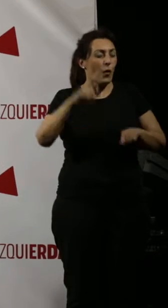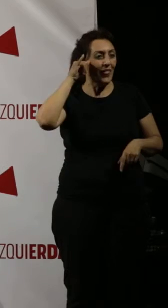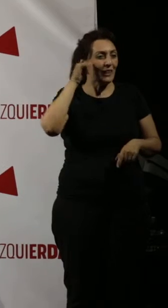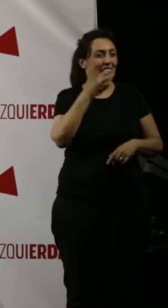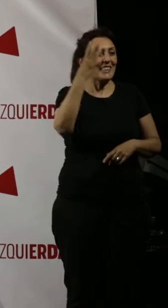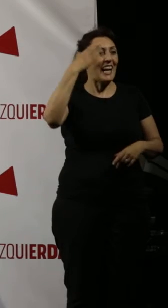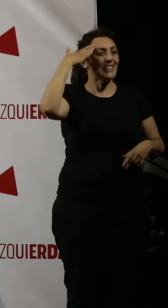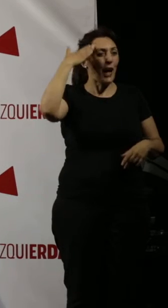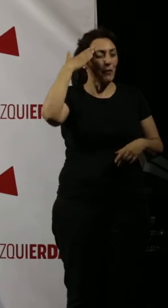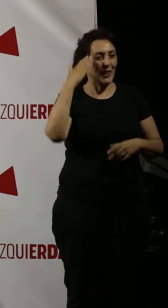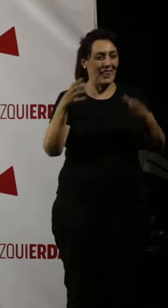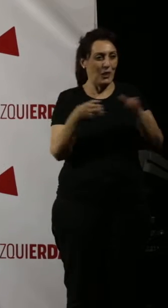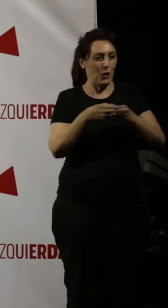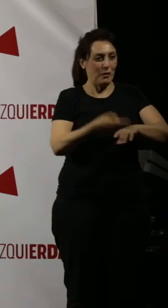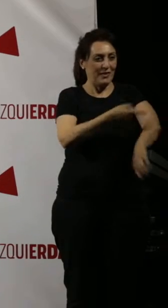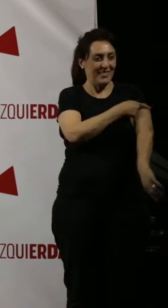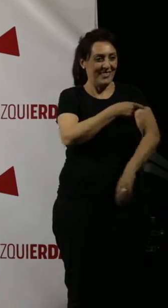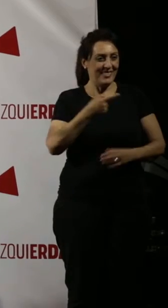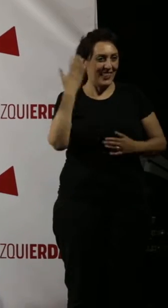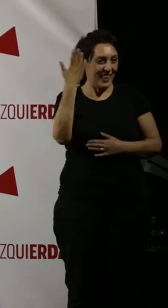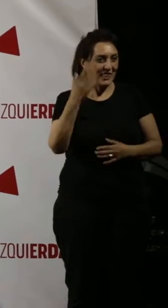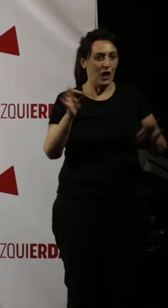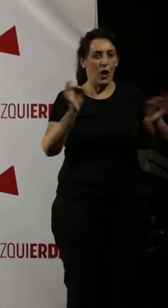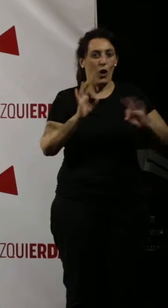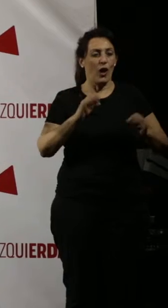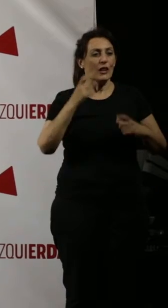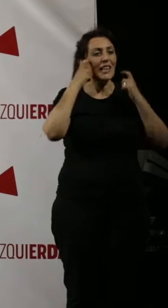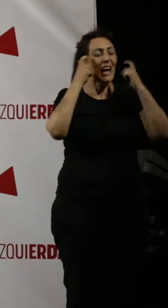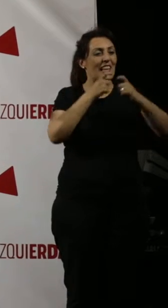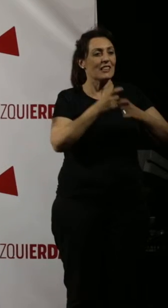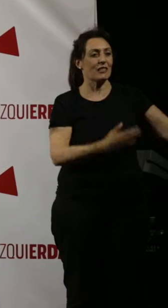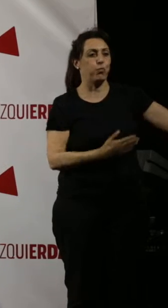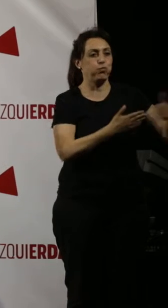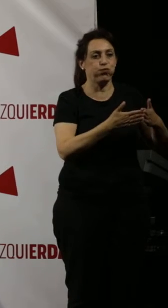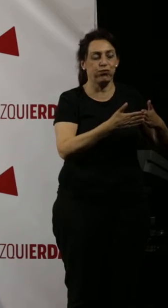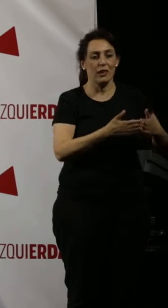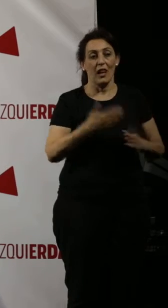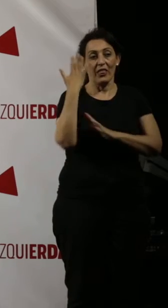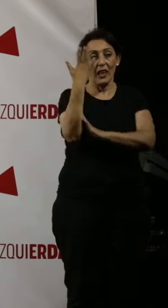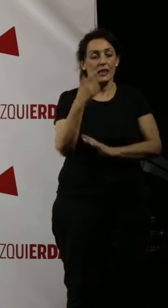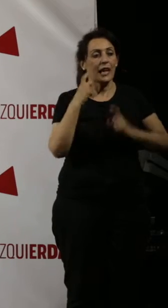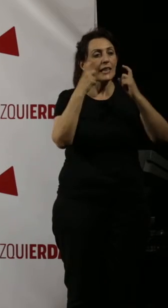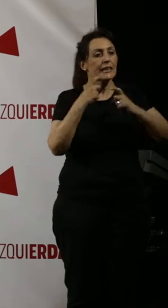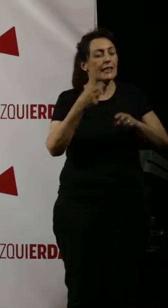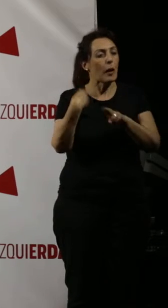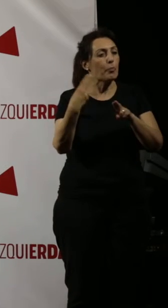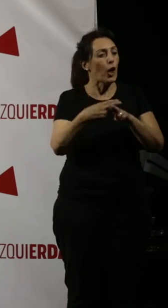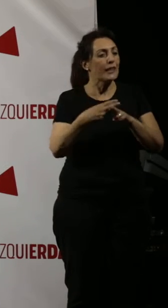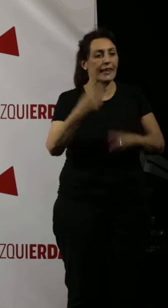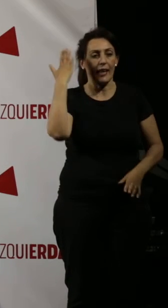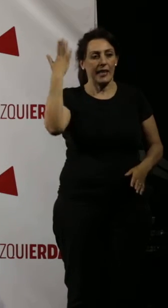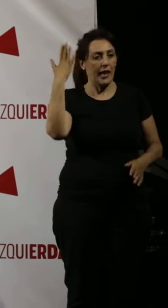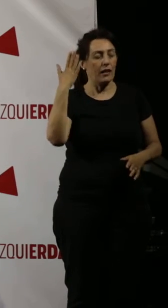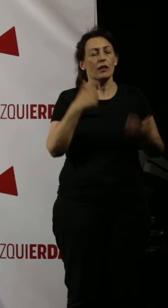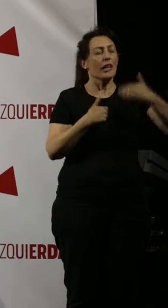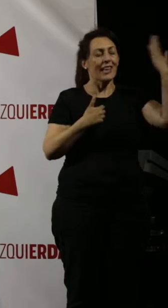ahora está un poquito más apagado. Y ahora se trata no de parar ya a la derecha, que la tenemos que parar, sino de hacer políticas de izquierda. Creo que es